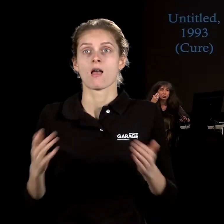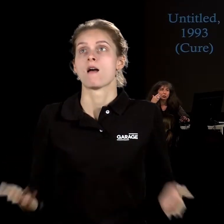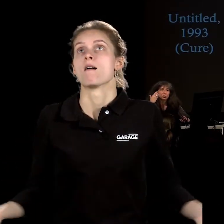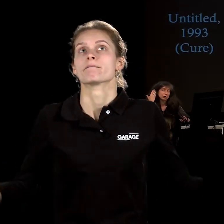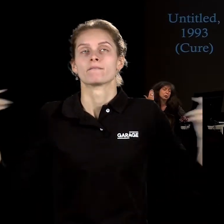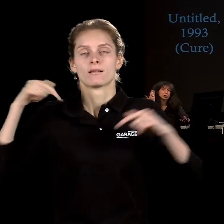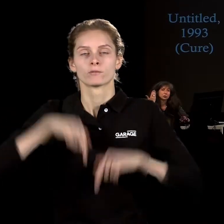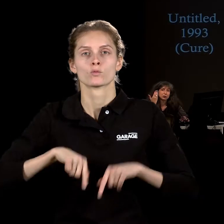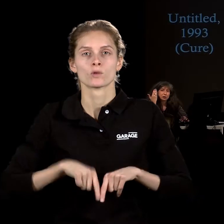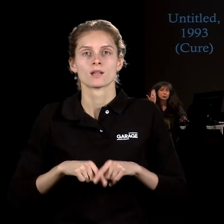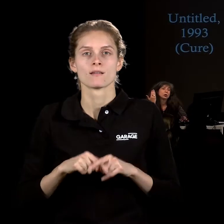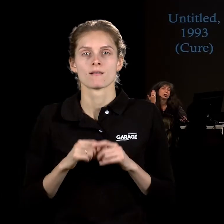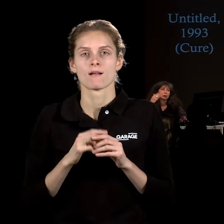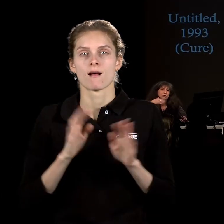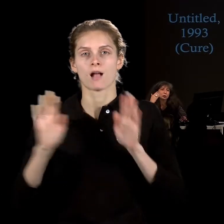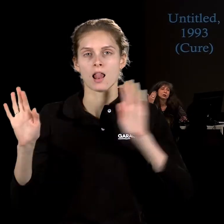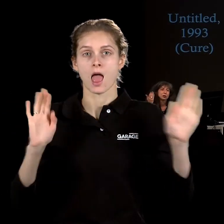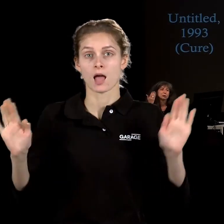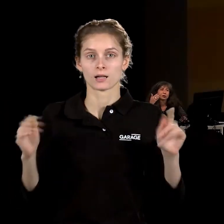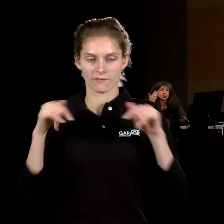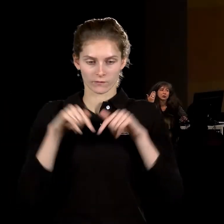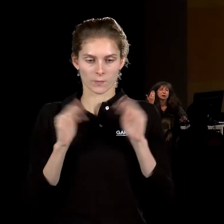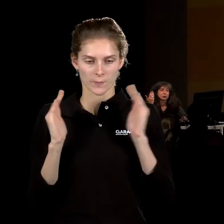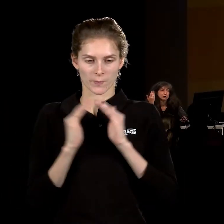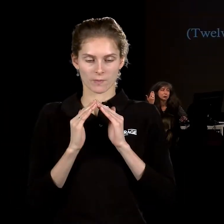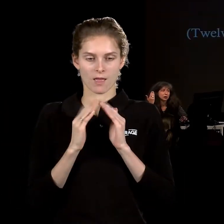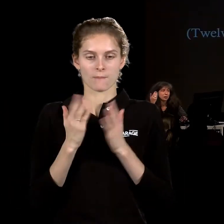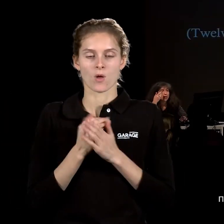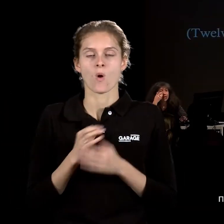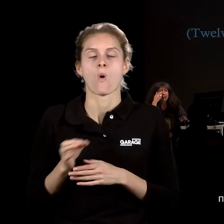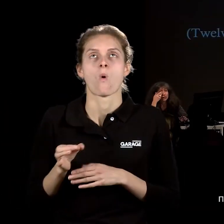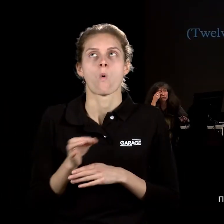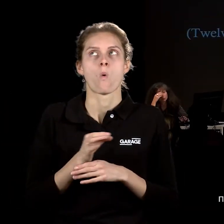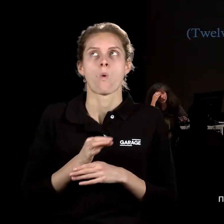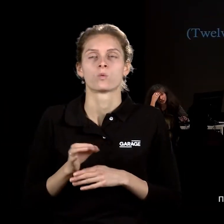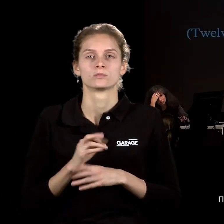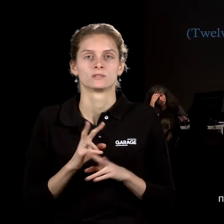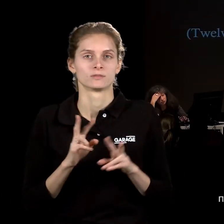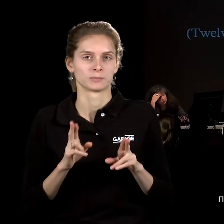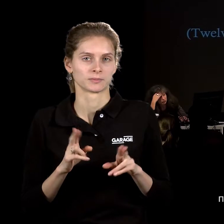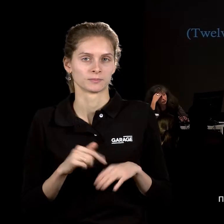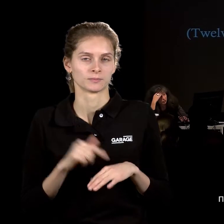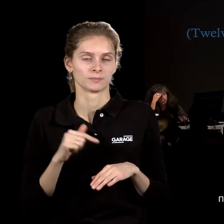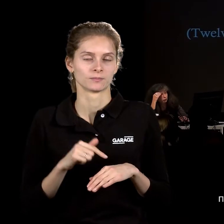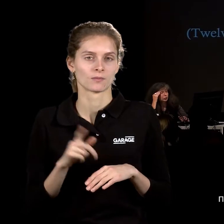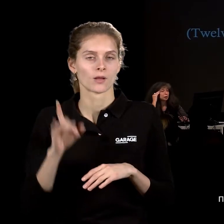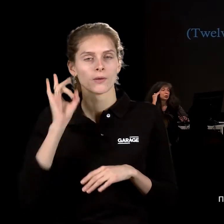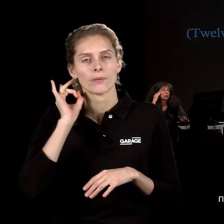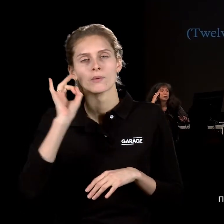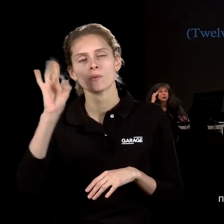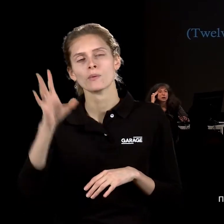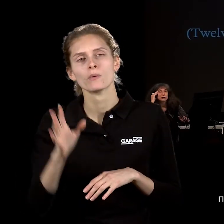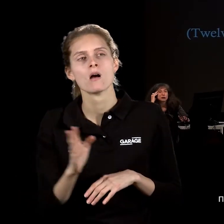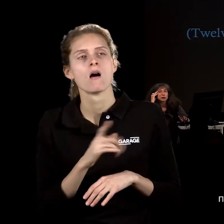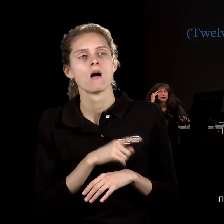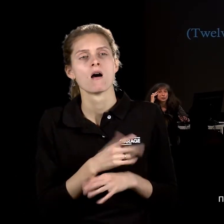небольшой остров комфорта, который вдруг для тебя открывается в этом музее. И прославила его, наверное, работа, которая